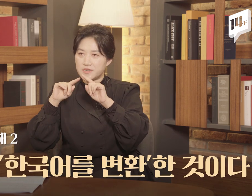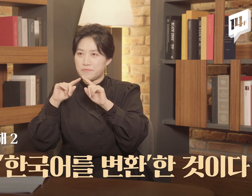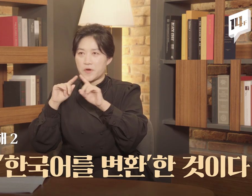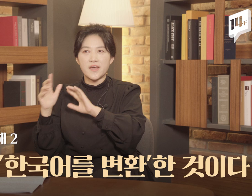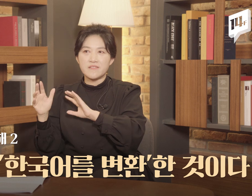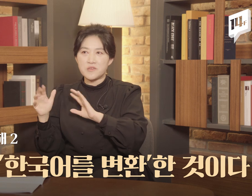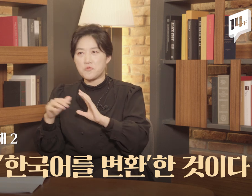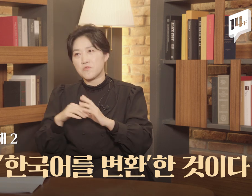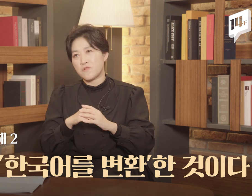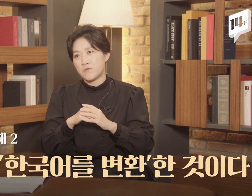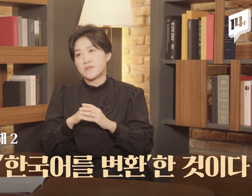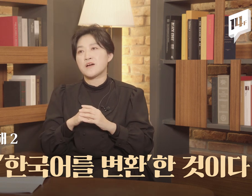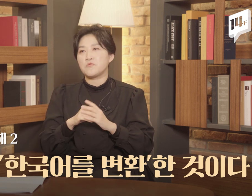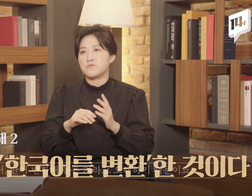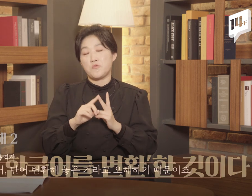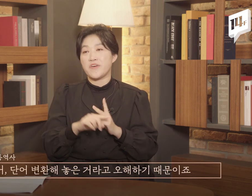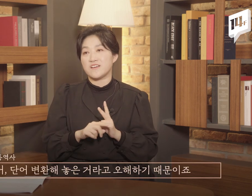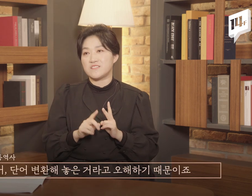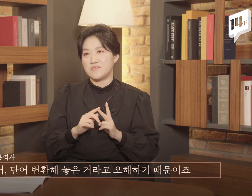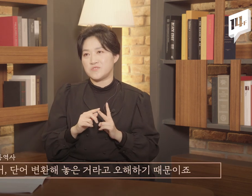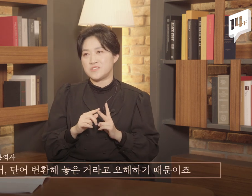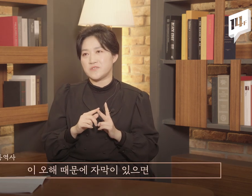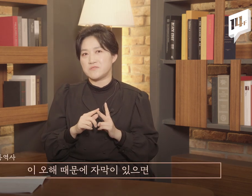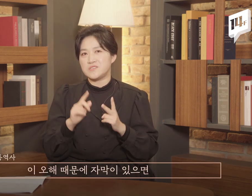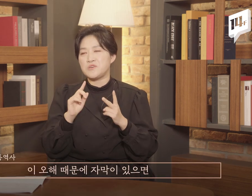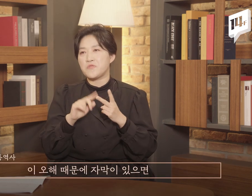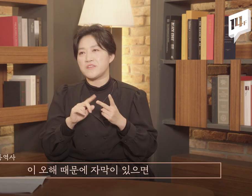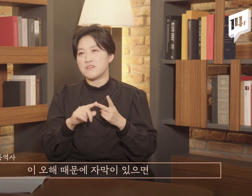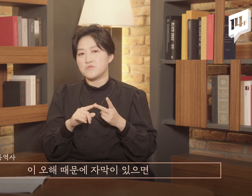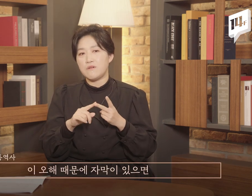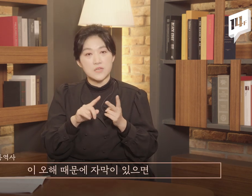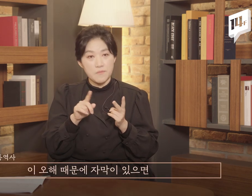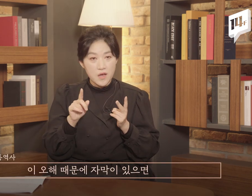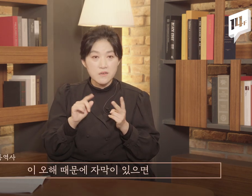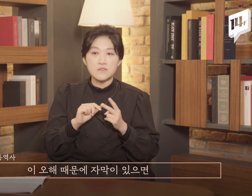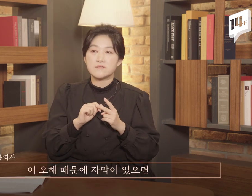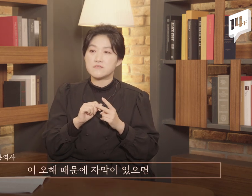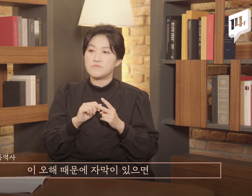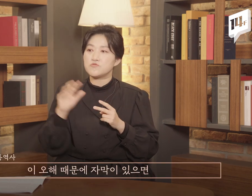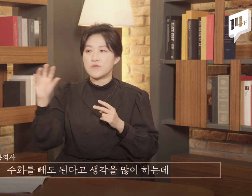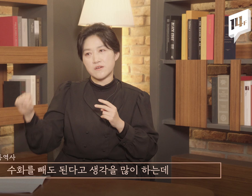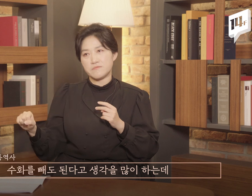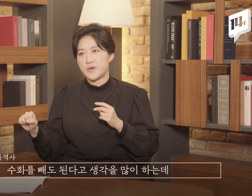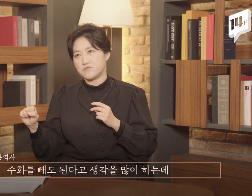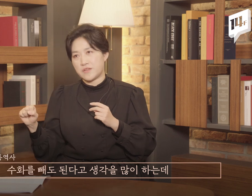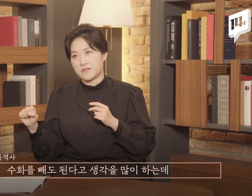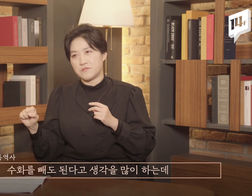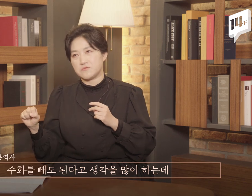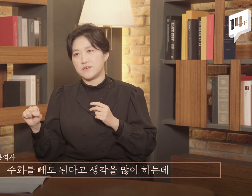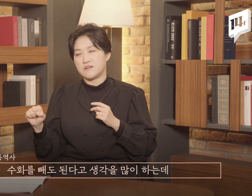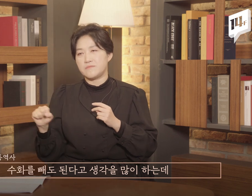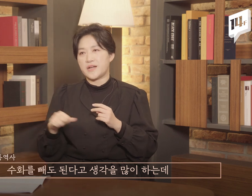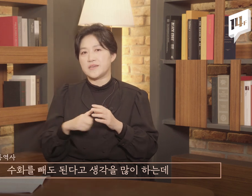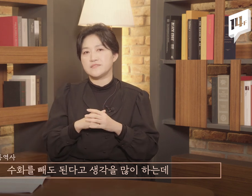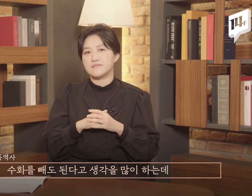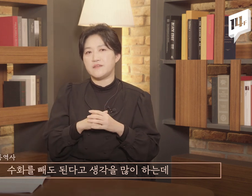변환해 놓은 거라고 오해하기 때문이죠. 그래서 이 오해 때문에 자막이 있으면 수어를 빼도 된다고 생각을 많이 하는데